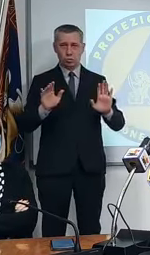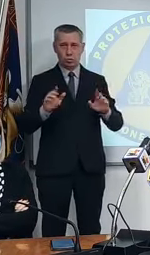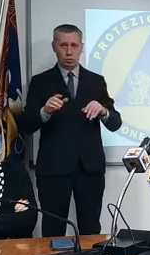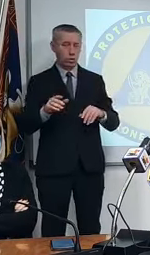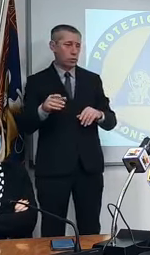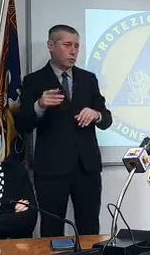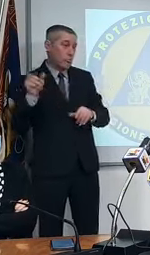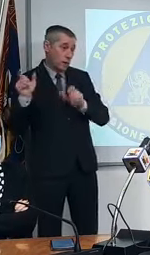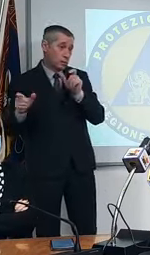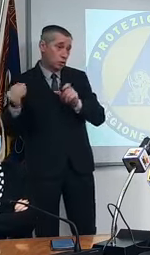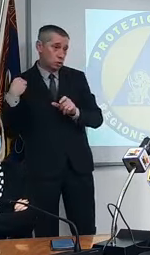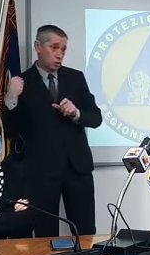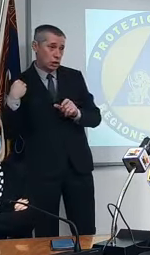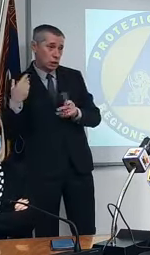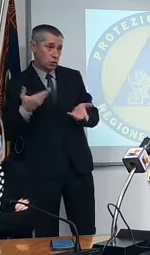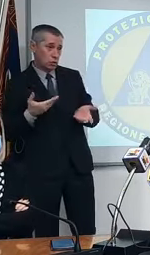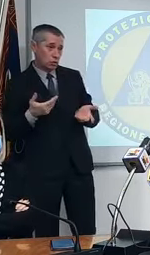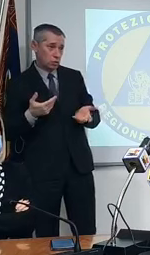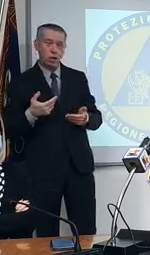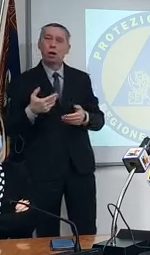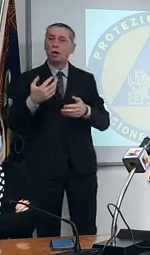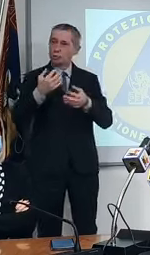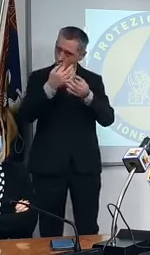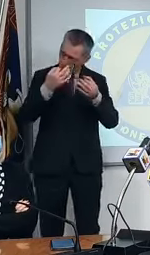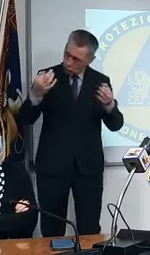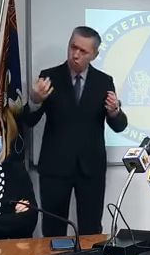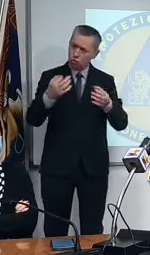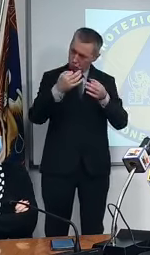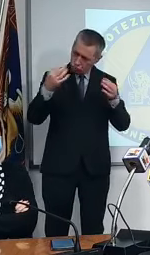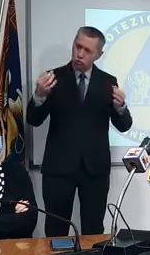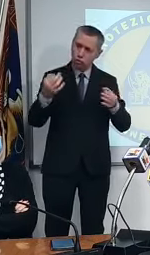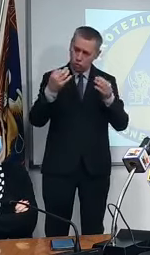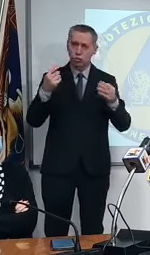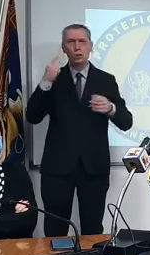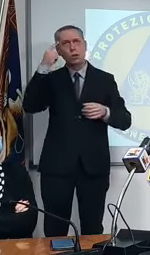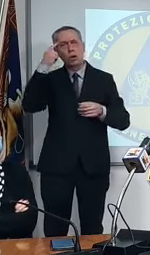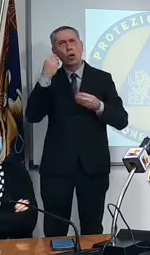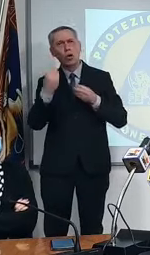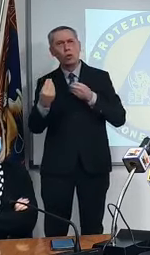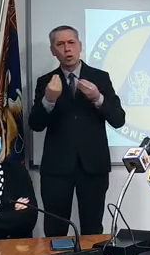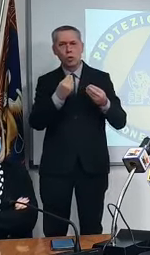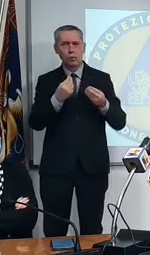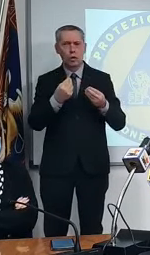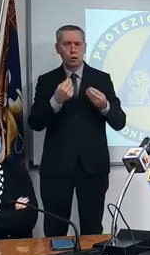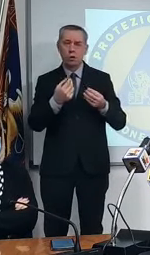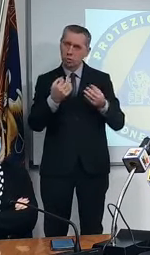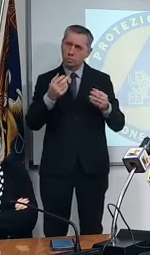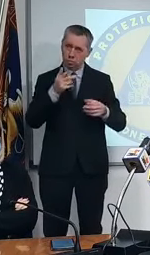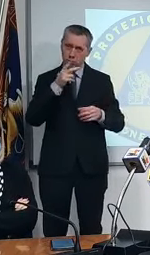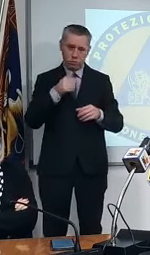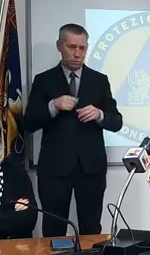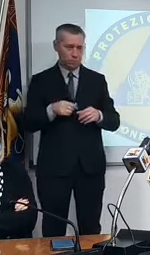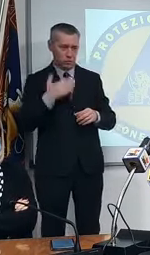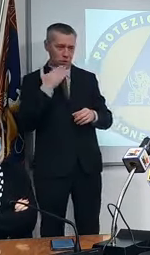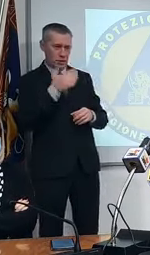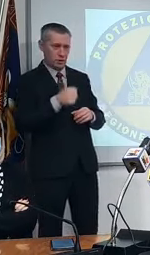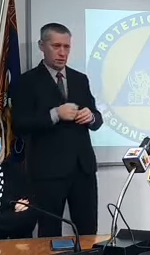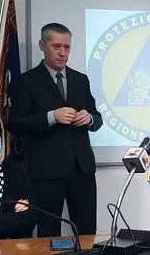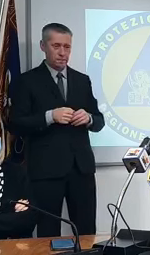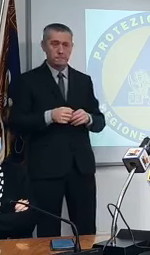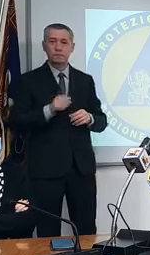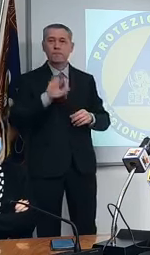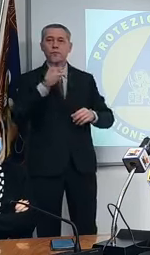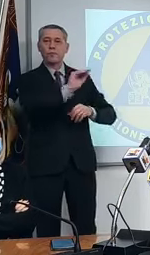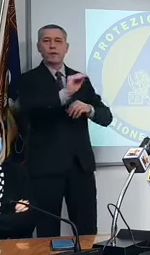chiaramente è umano a porsi questa questione grazie prego bene per te no